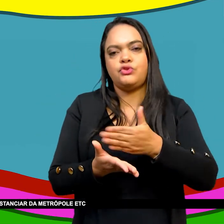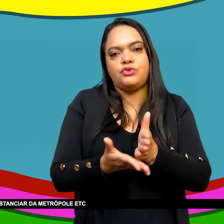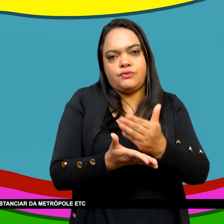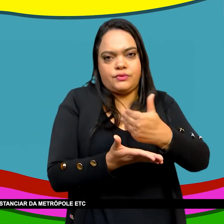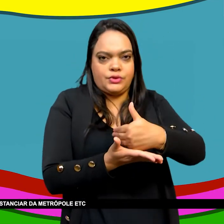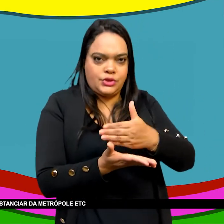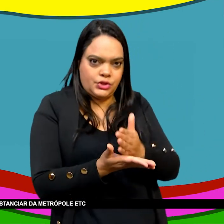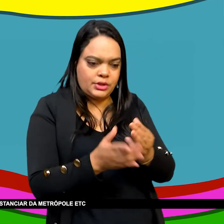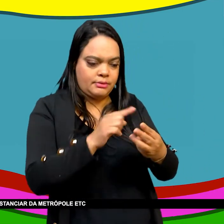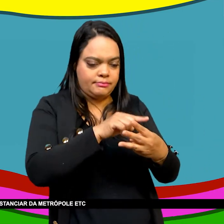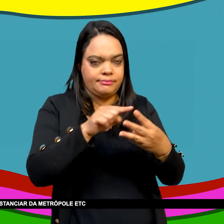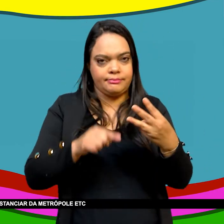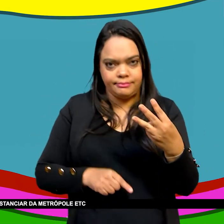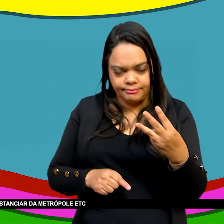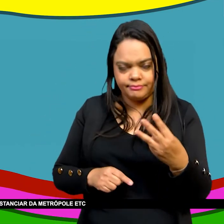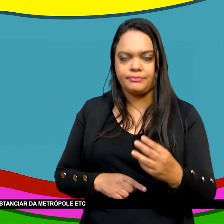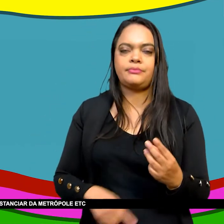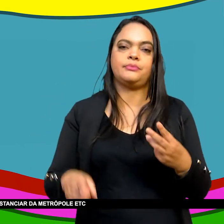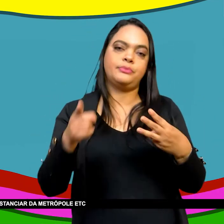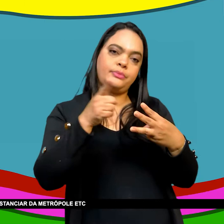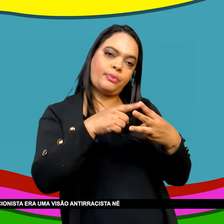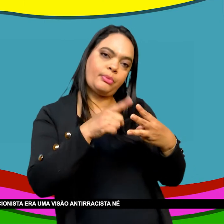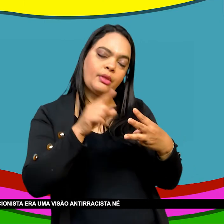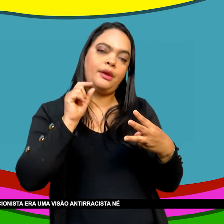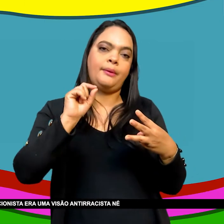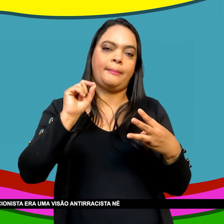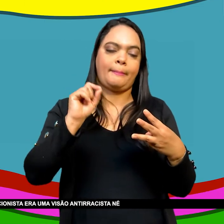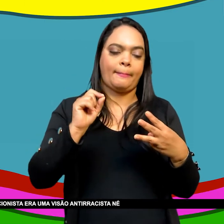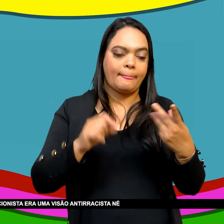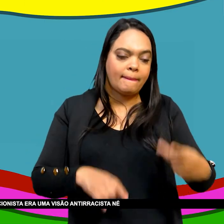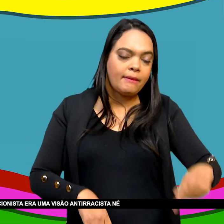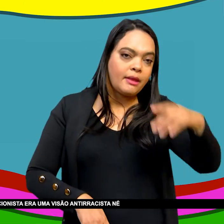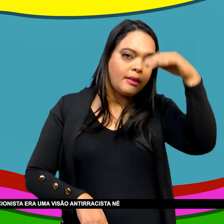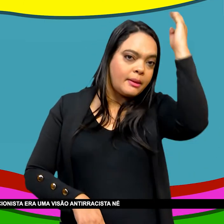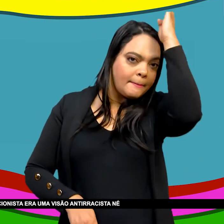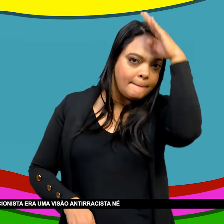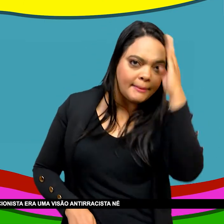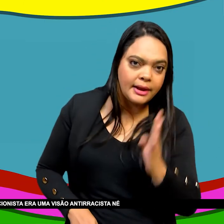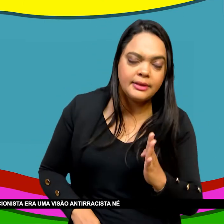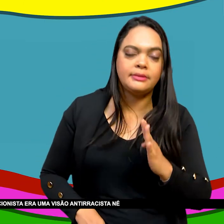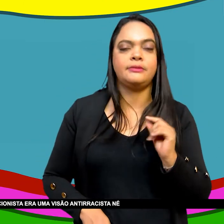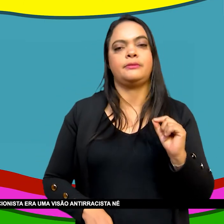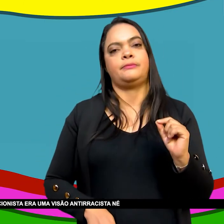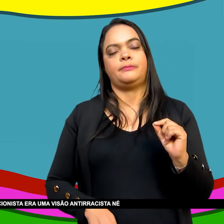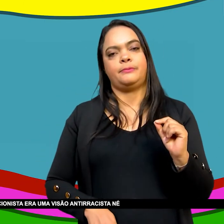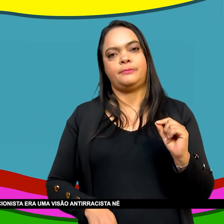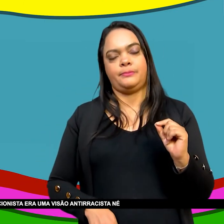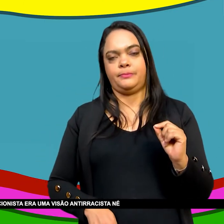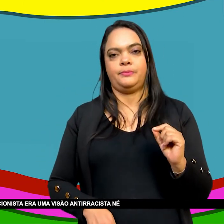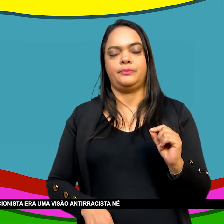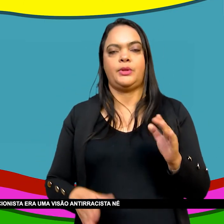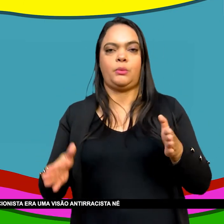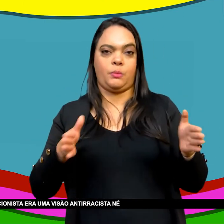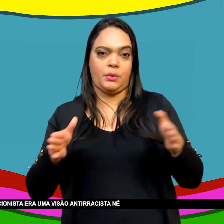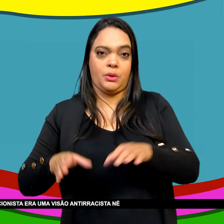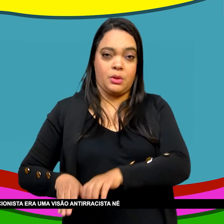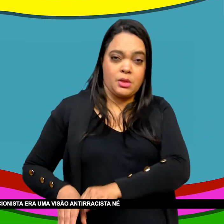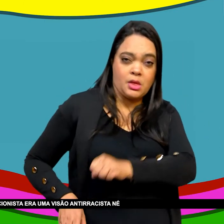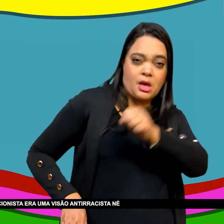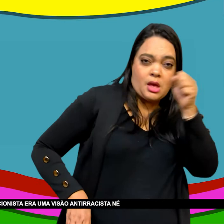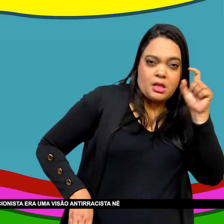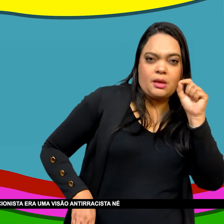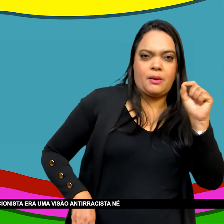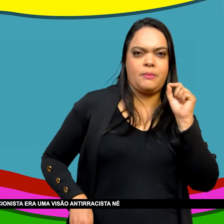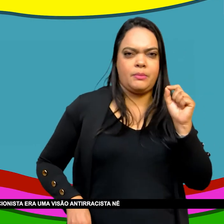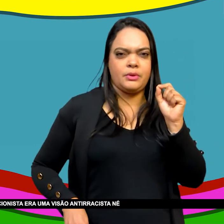Se distanciar Da metrópole E etc Então assim Não era necessariamente Uma visão abolicionista Era uma